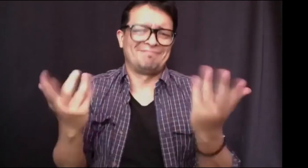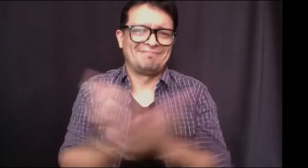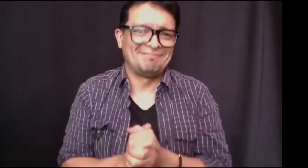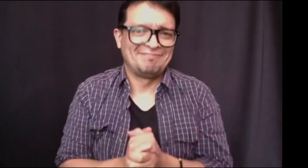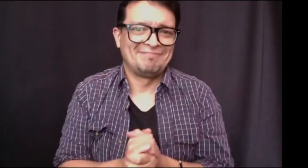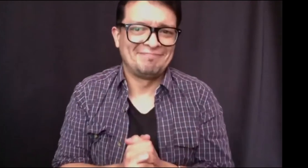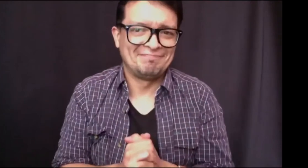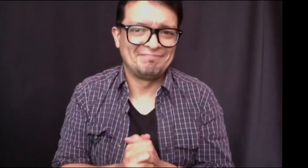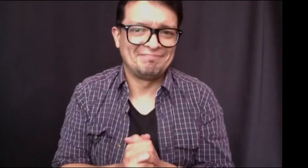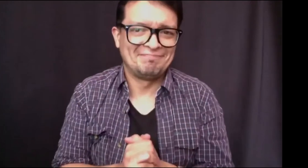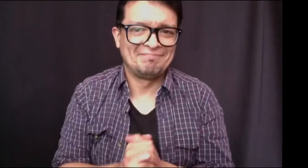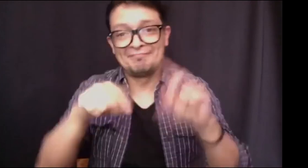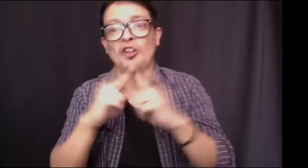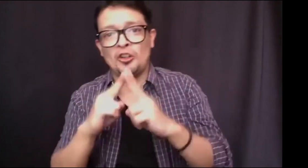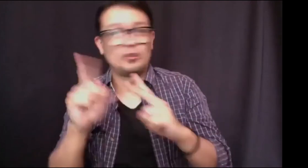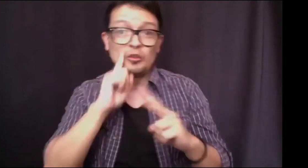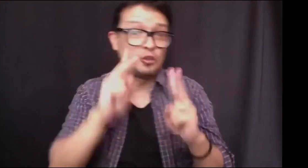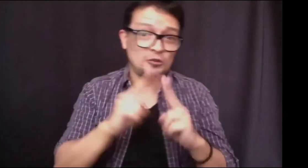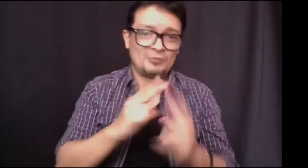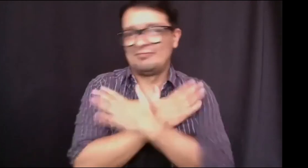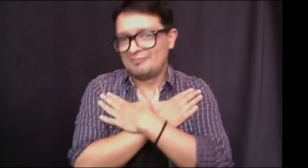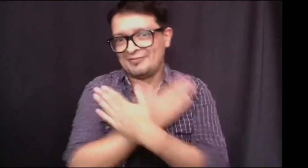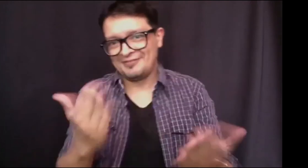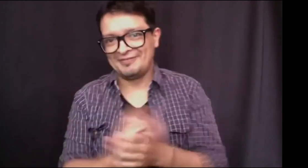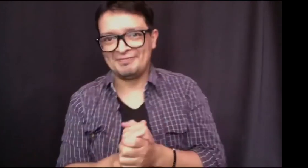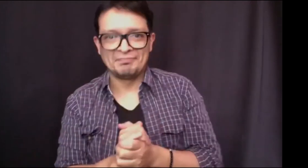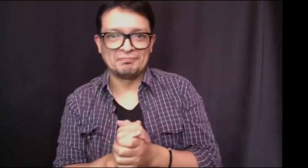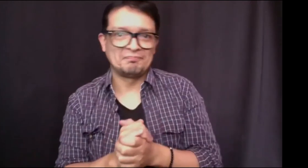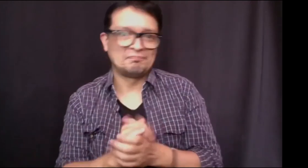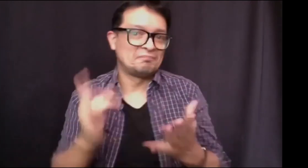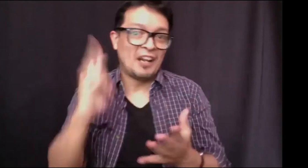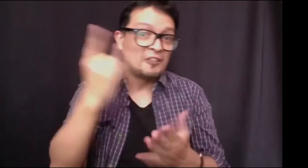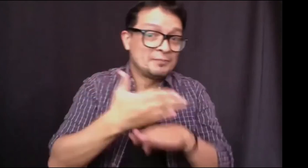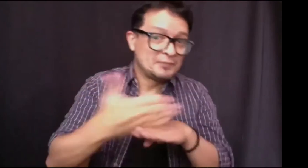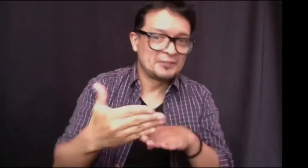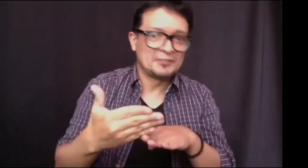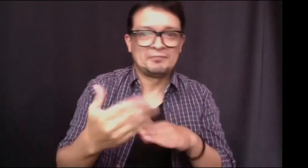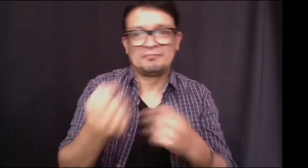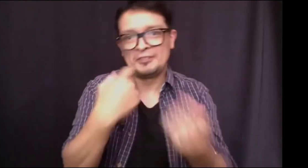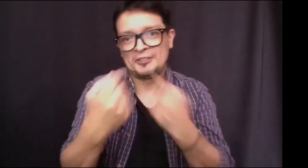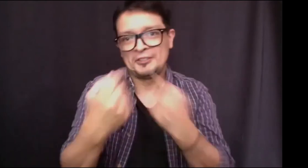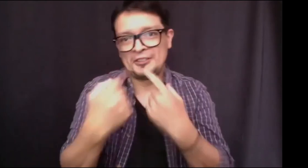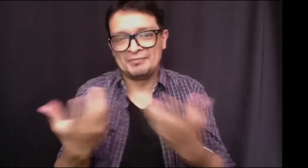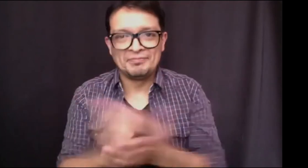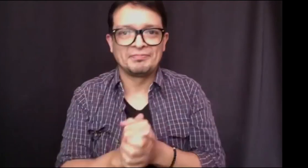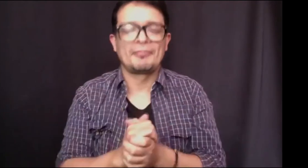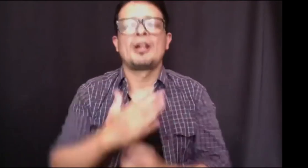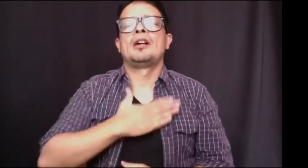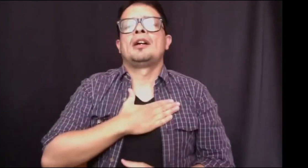Tengo varios compañeros, tengo cierta experiencia con ellos. Para los que me conocen, para los que no, para los que no conozco, un saludo para